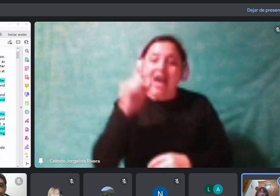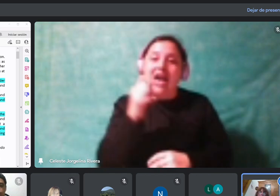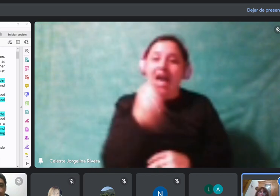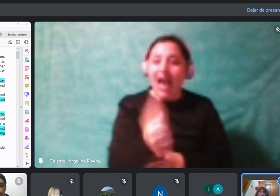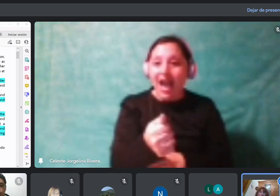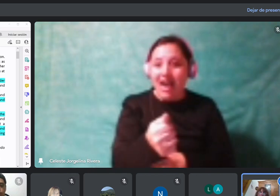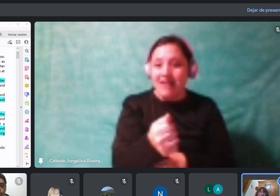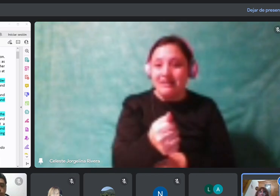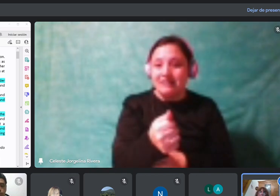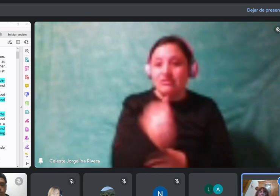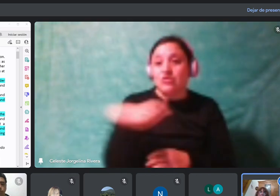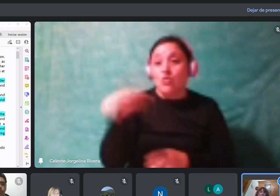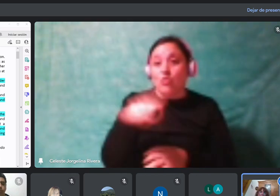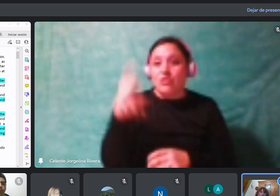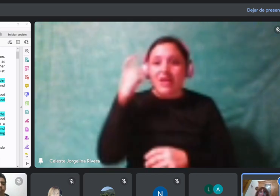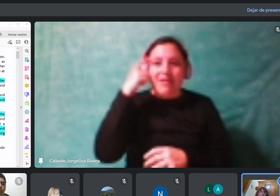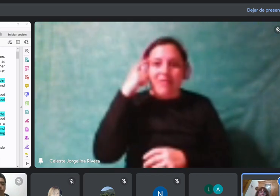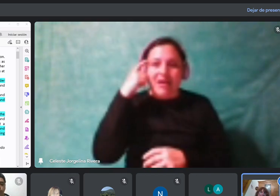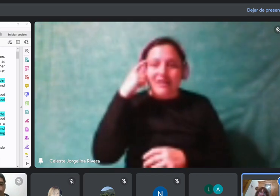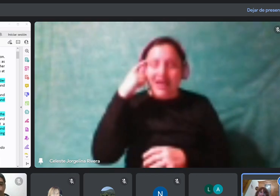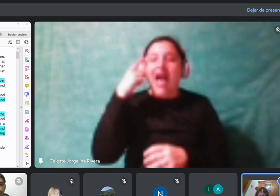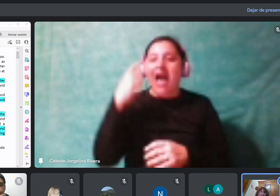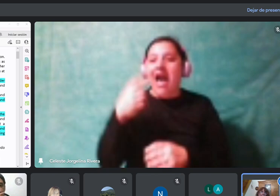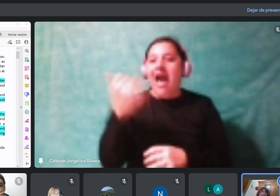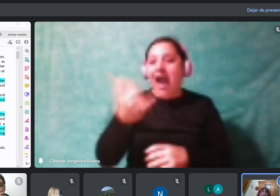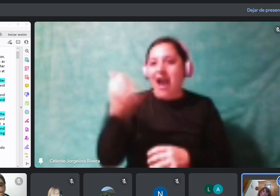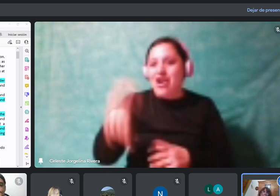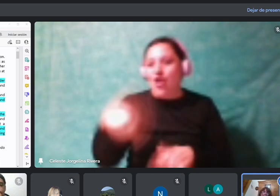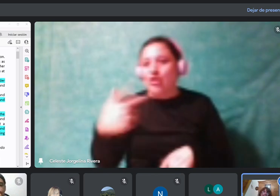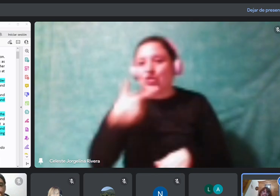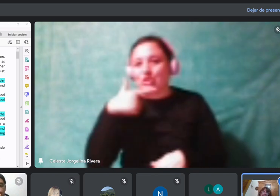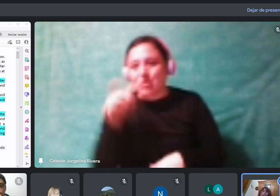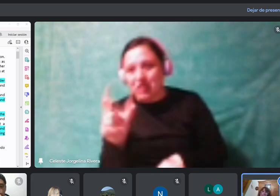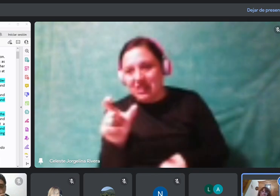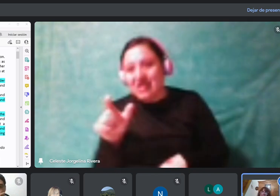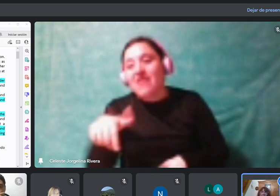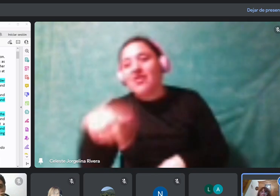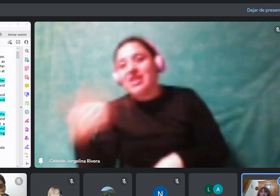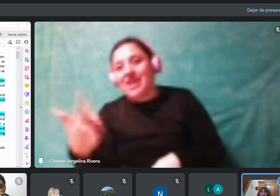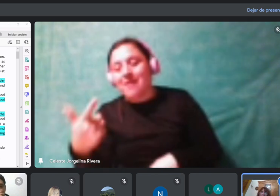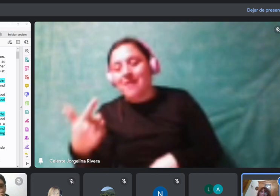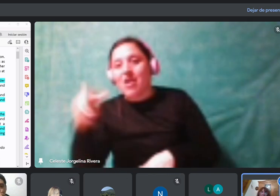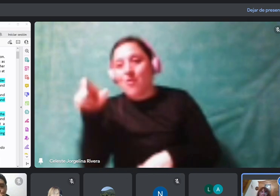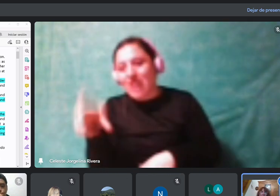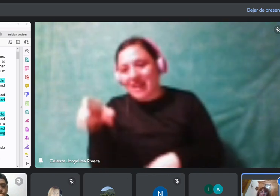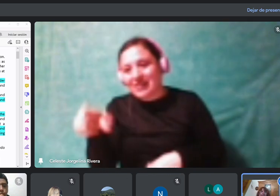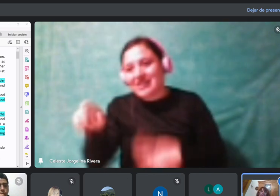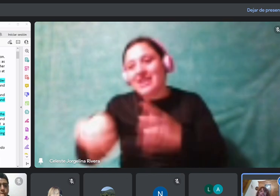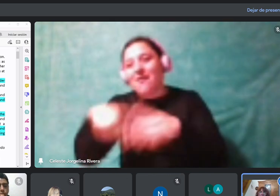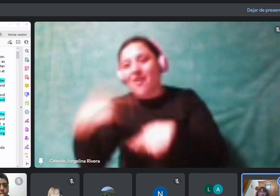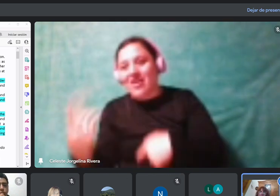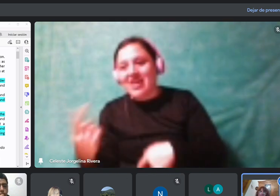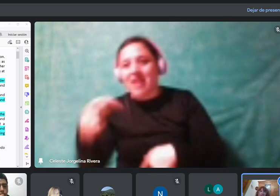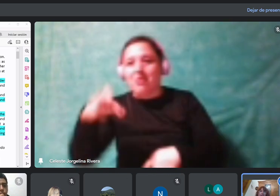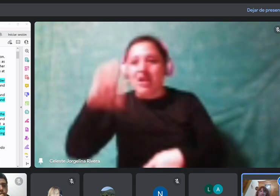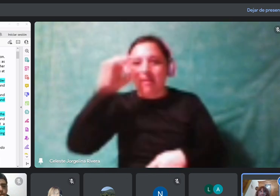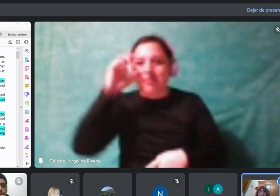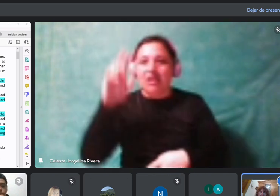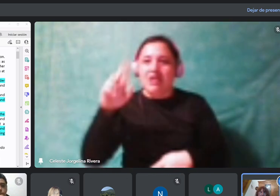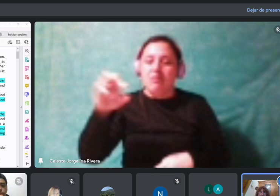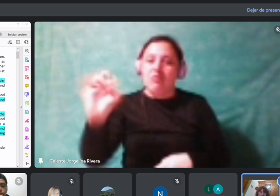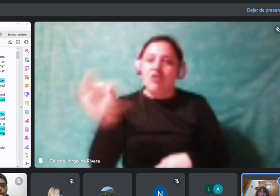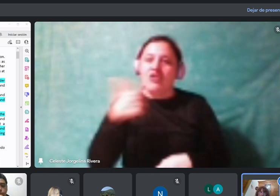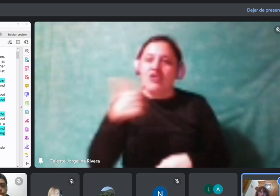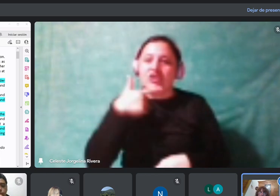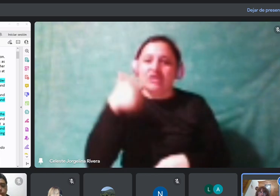adjetivo. Entonces, el sustantivo es set, y aparte después le sigue la preposición. Entonces, en eso se tienen que fijar,